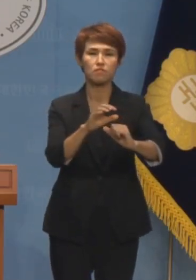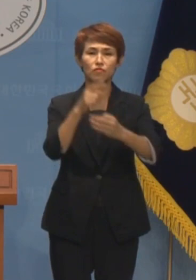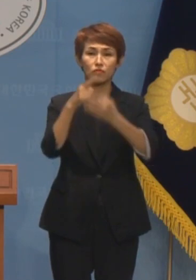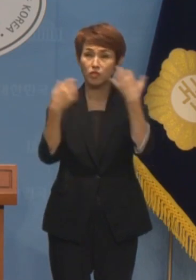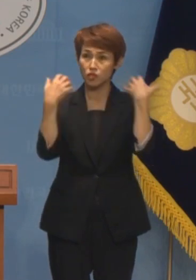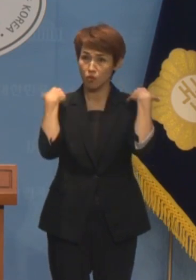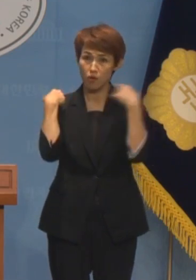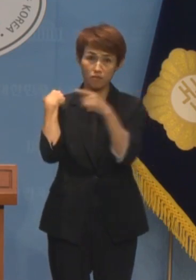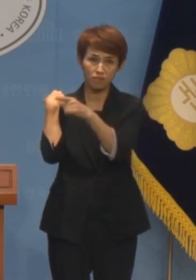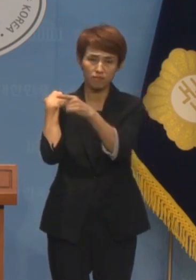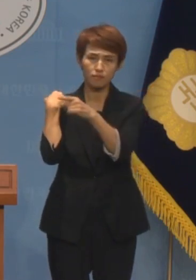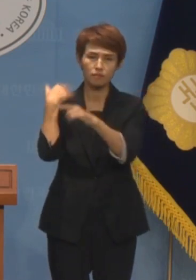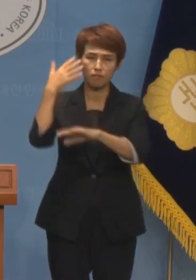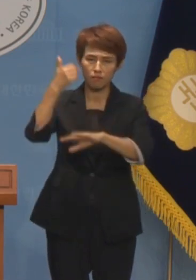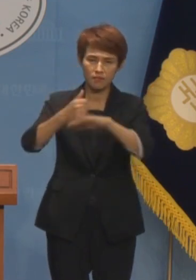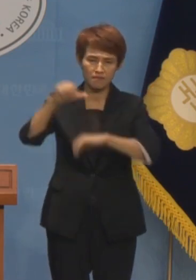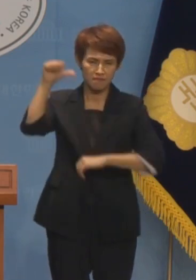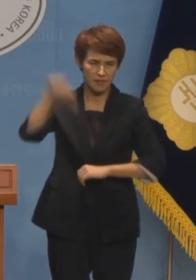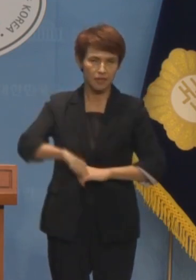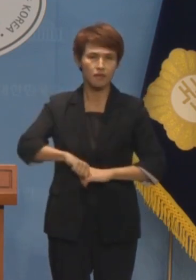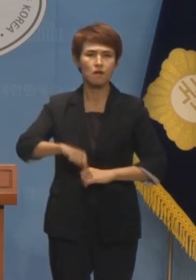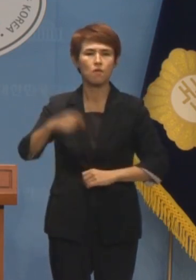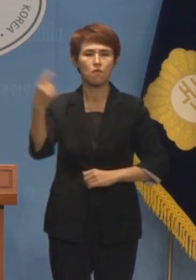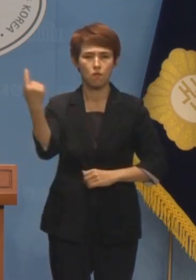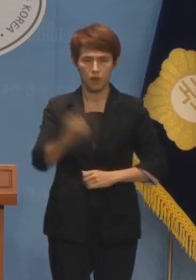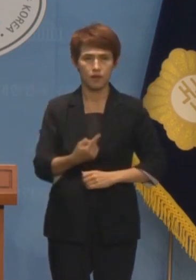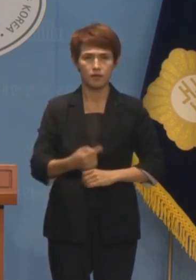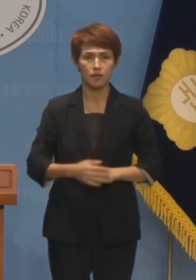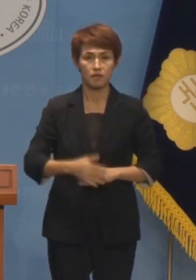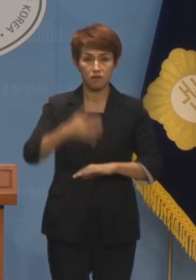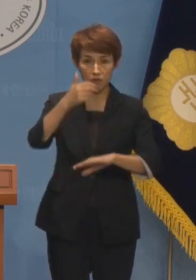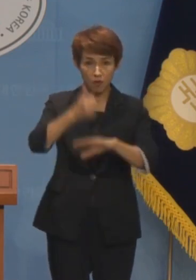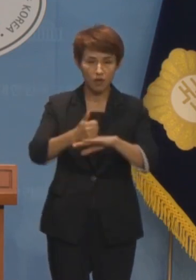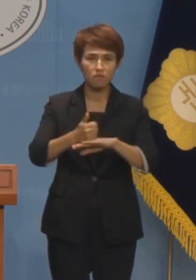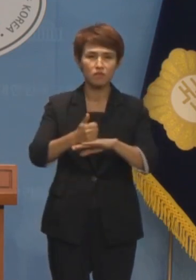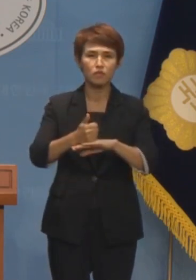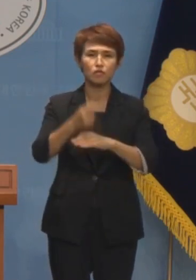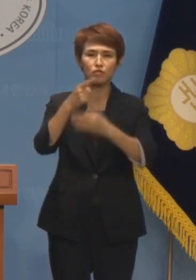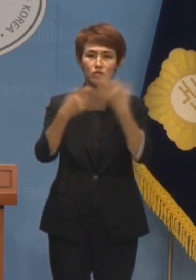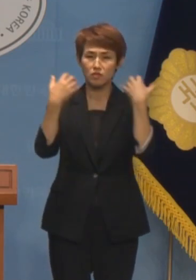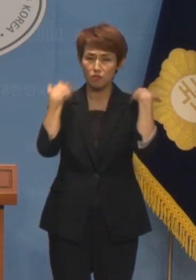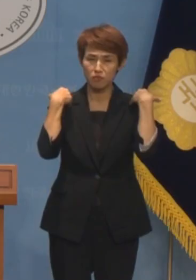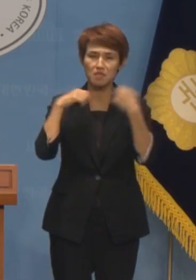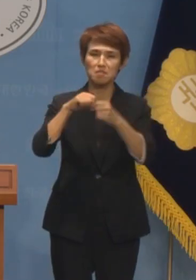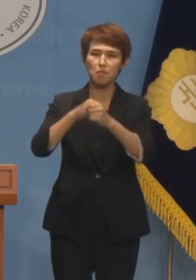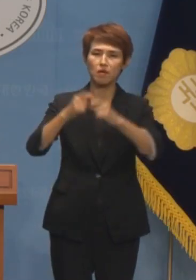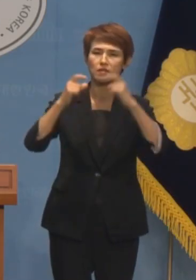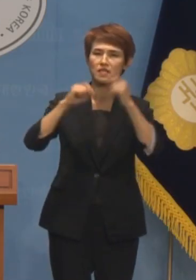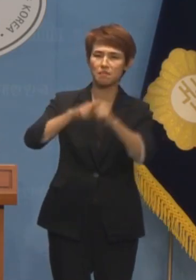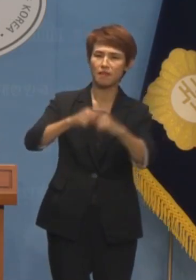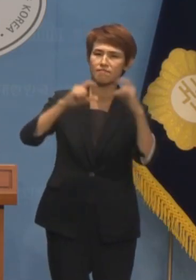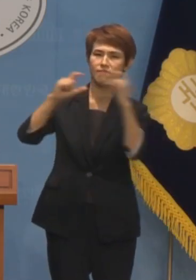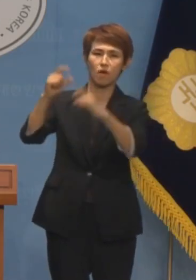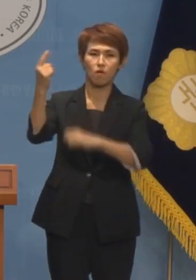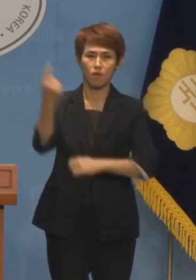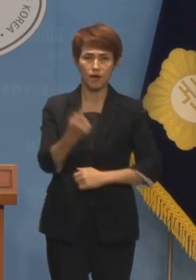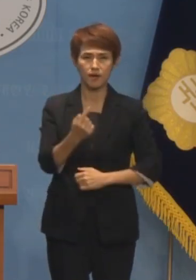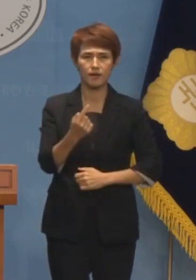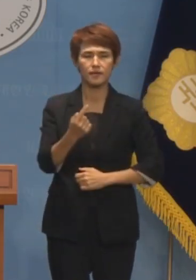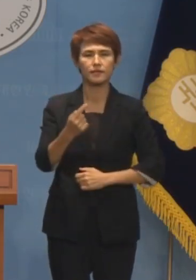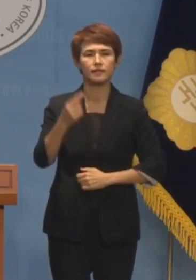결국 처참히 패배하고 그 후과는 처벌과 심판의 시간으로 다가올 것임을